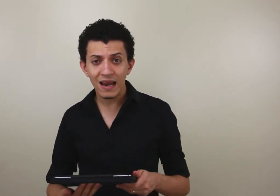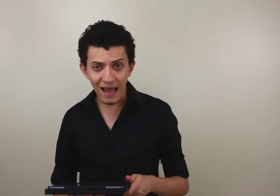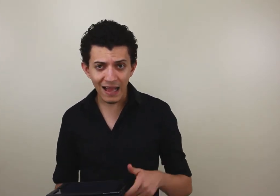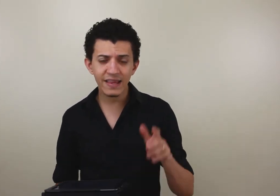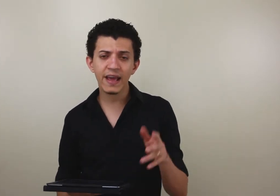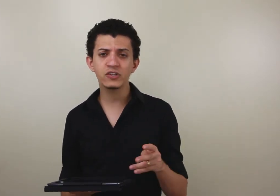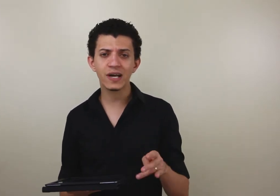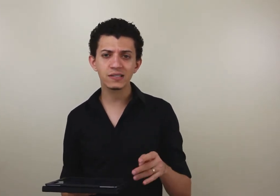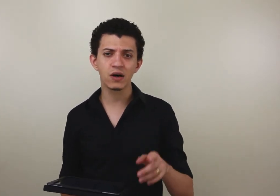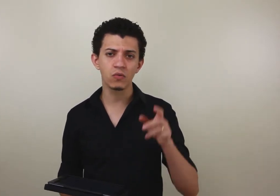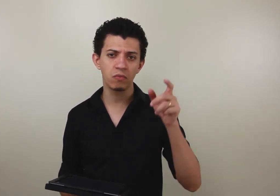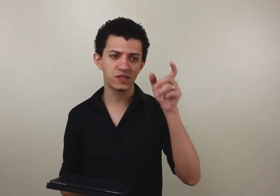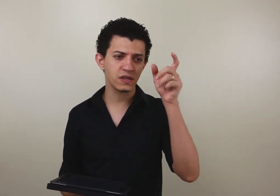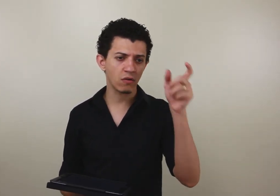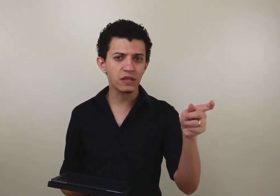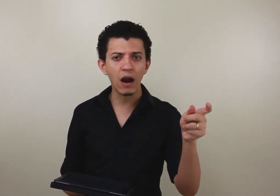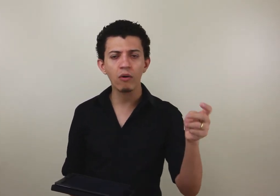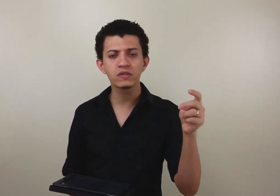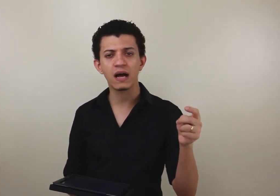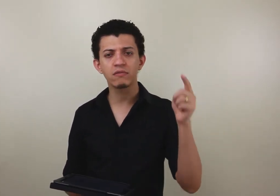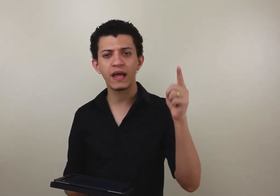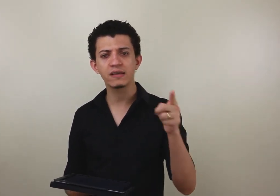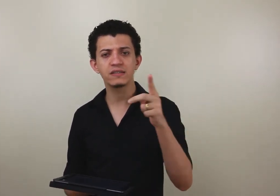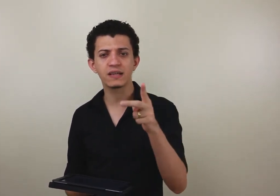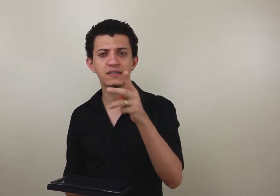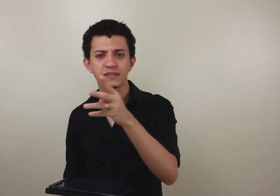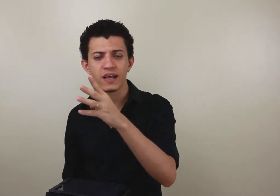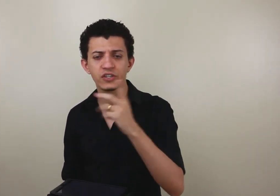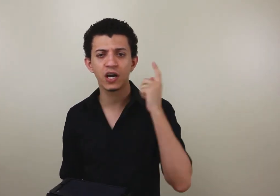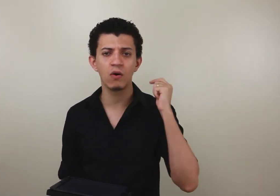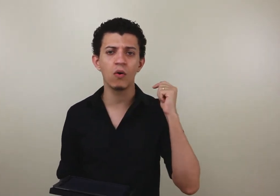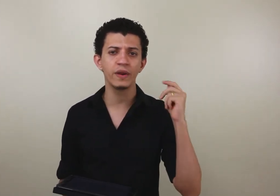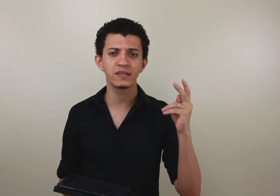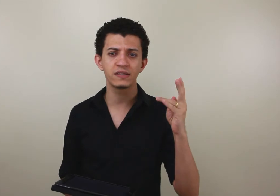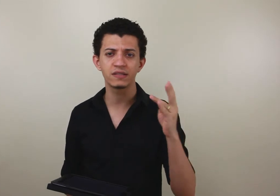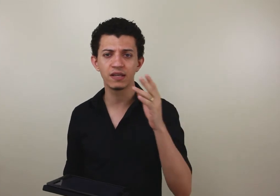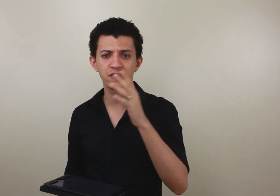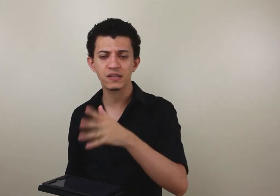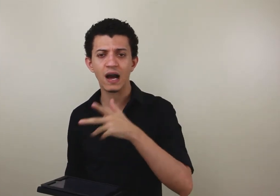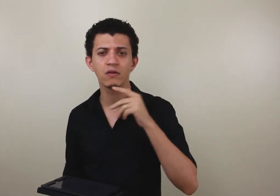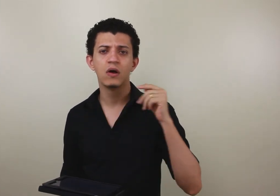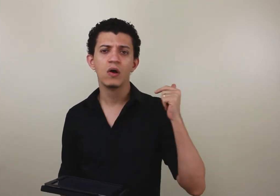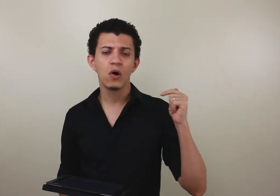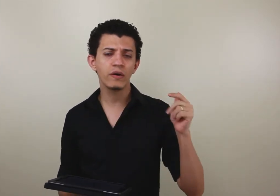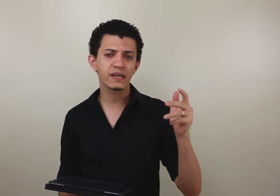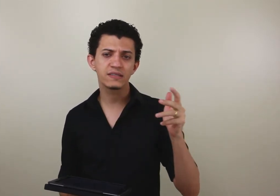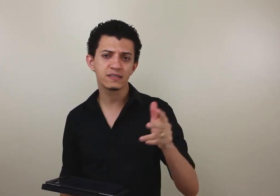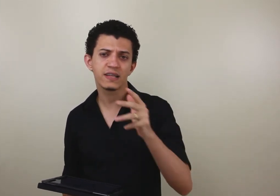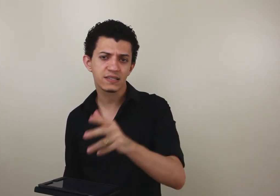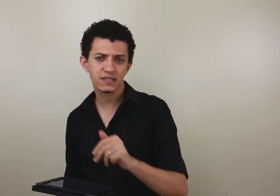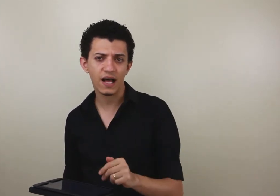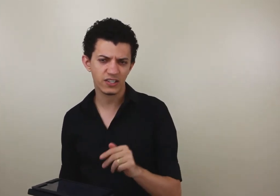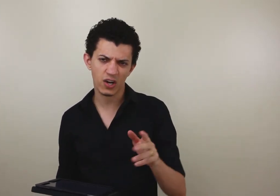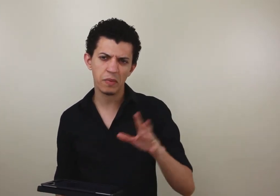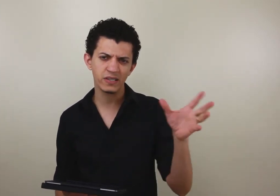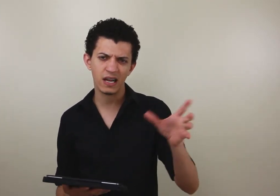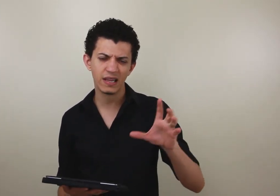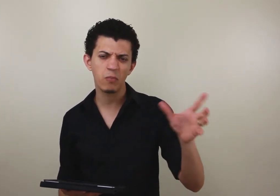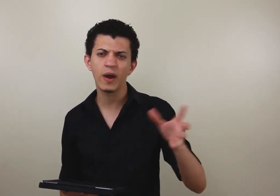Lá tem a indicação, o sinal tal é usado nessa, nessa, nessa região, ou nesse, nesse, nesse estado, ou nessa, nessa cidade. Geralmente, lá está por